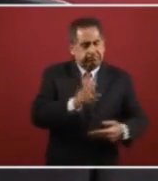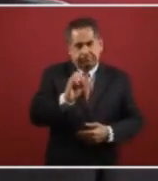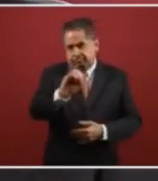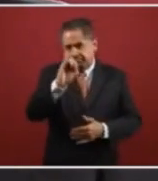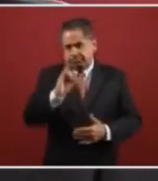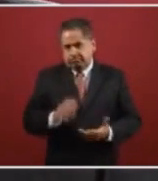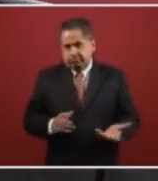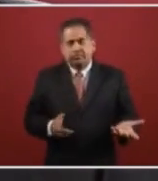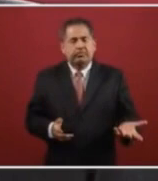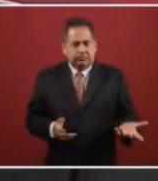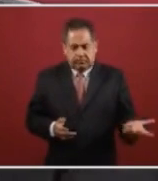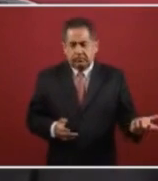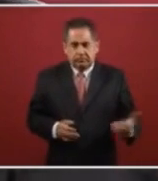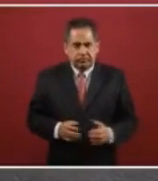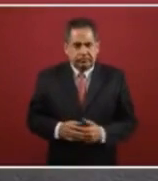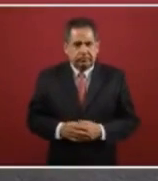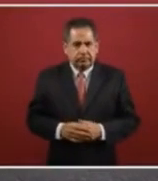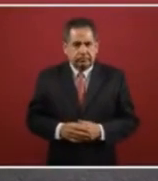entonces hay que